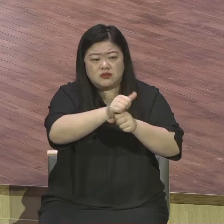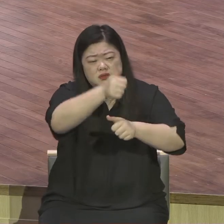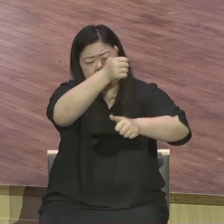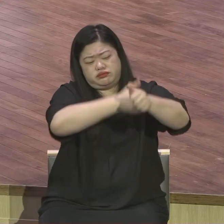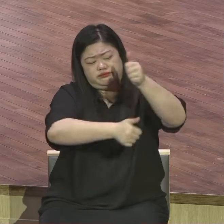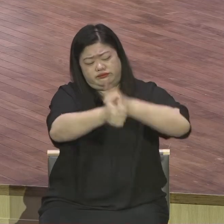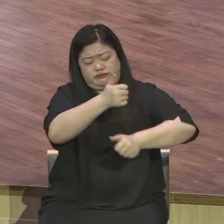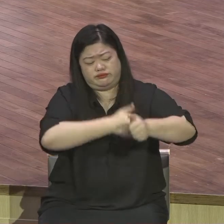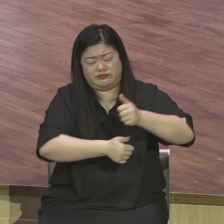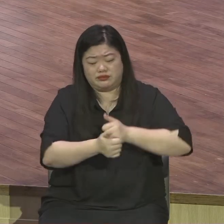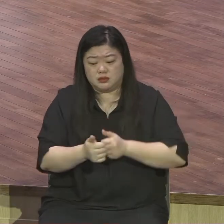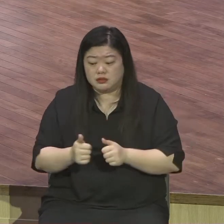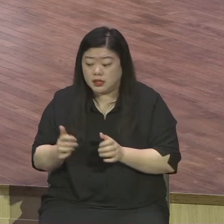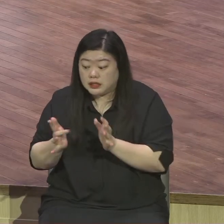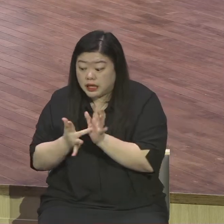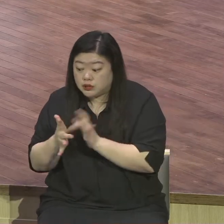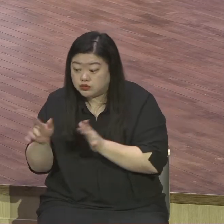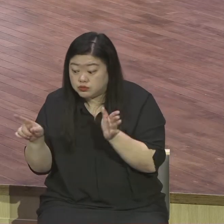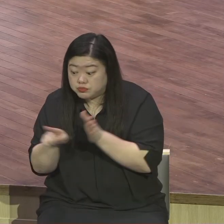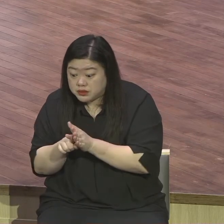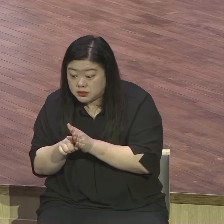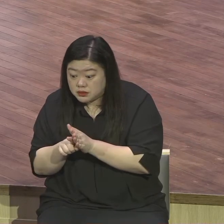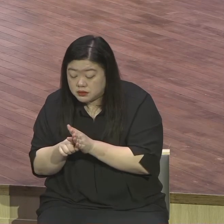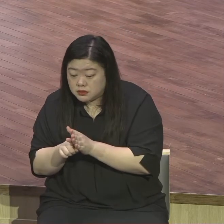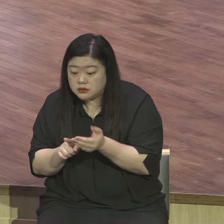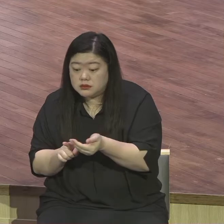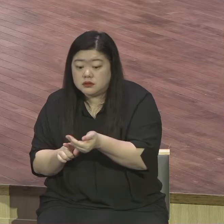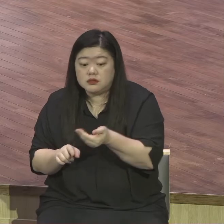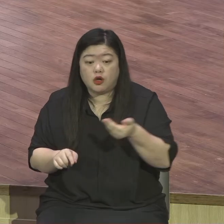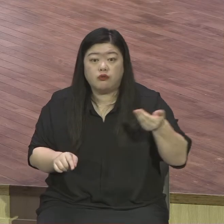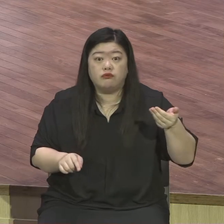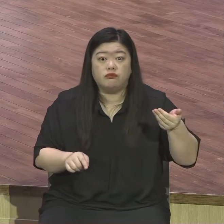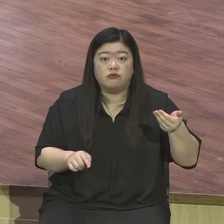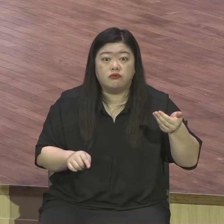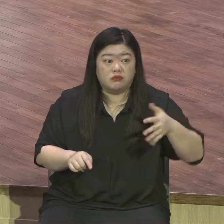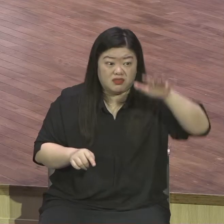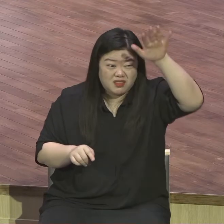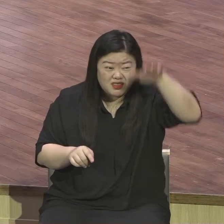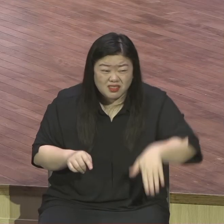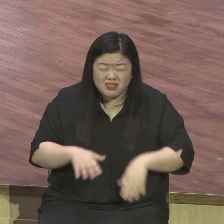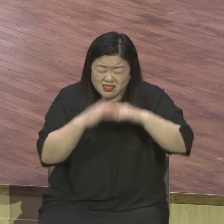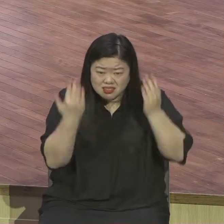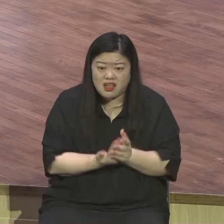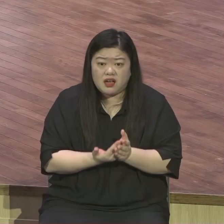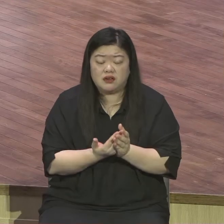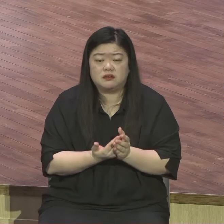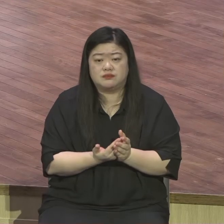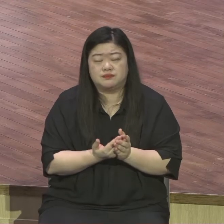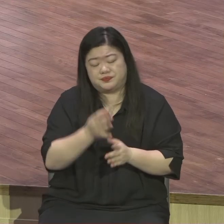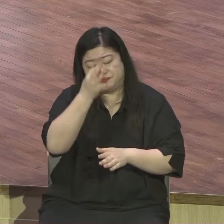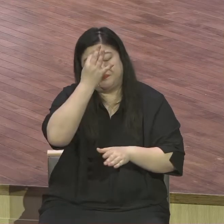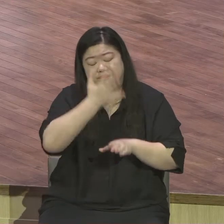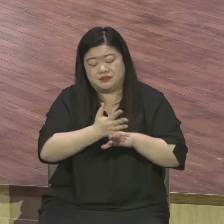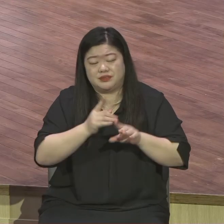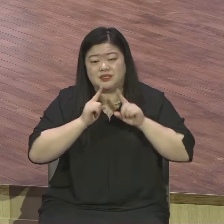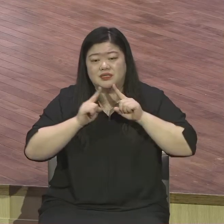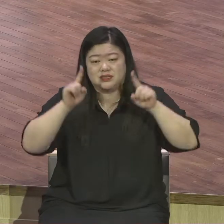예수의 구원을 못 받으니까 다 우상 숭배했어요 알든 모르든 아깝지만 안타깝지만